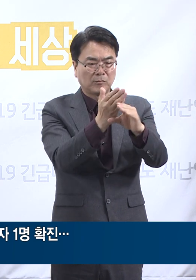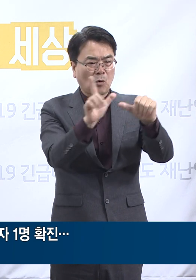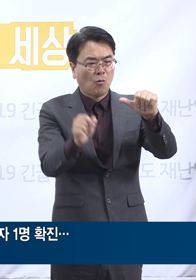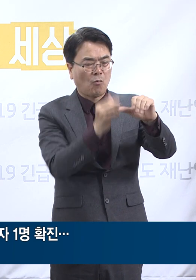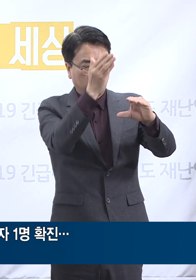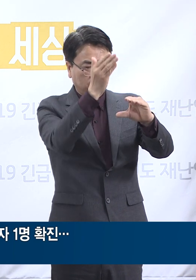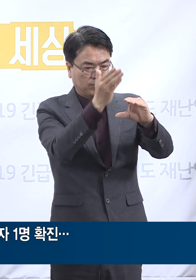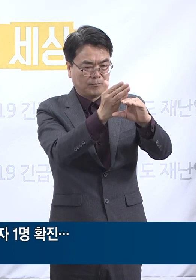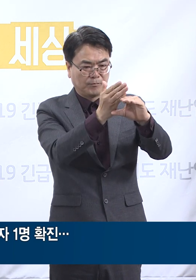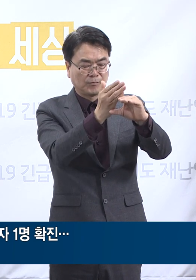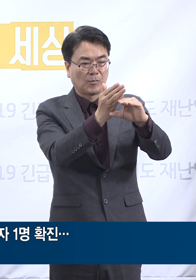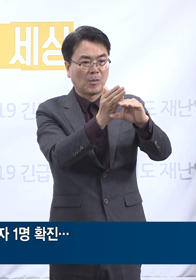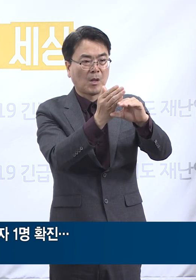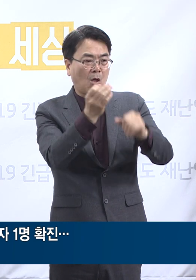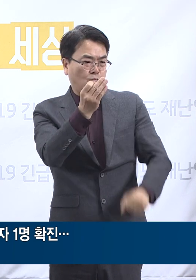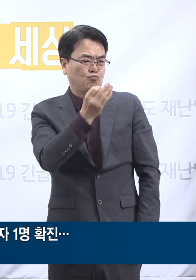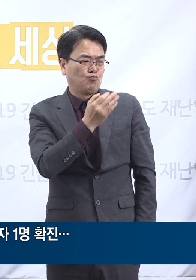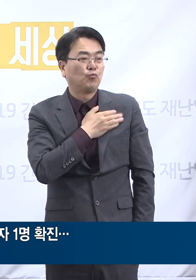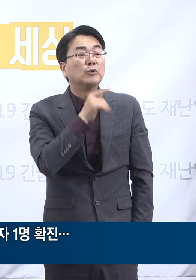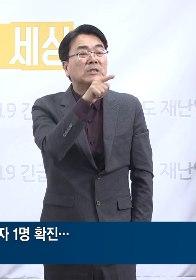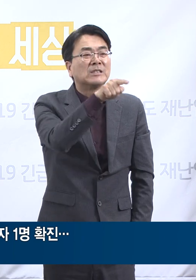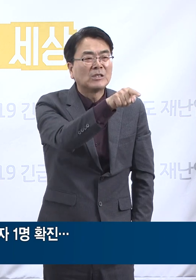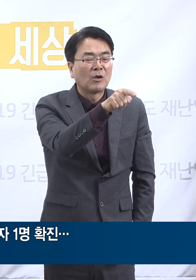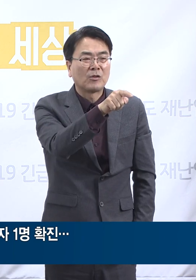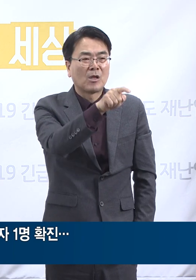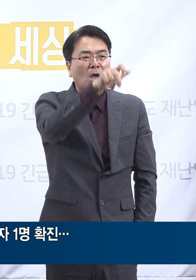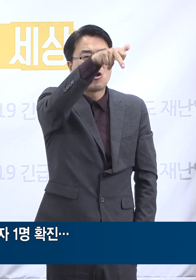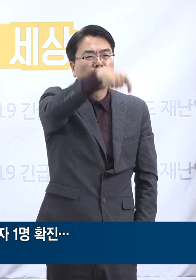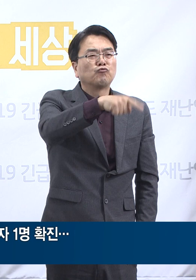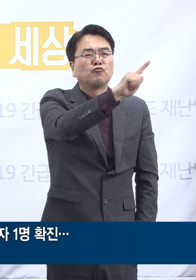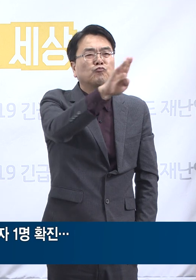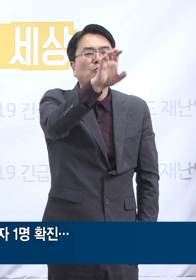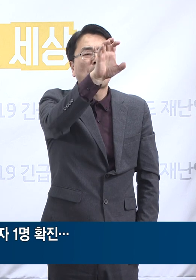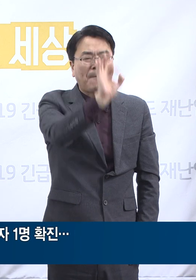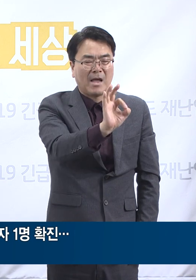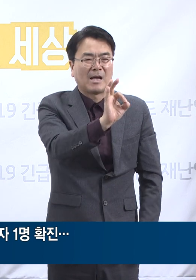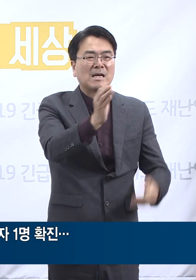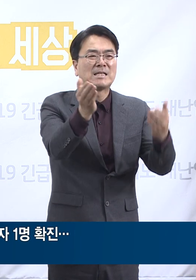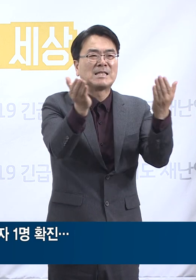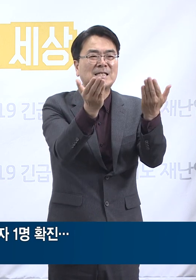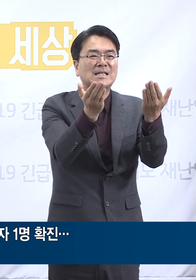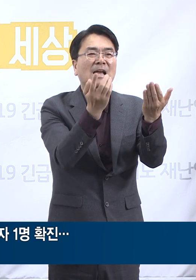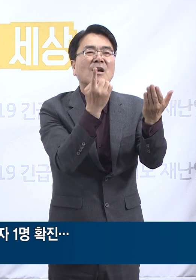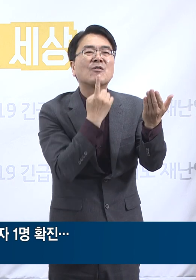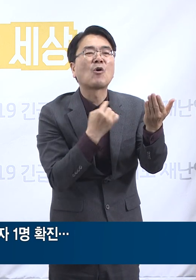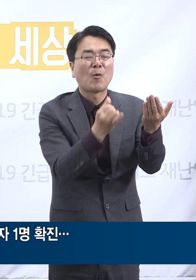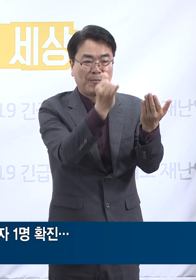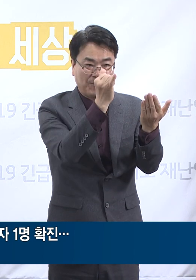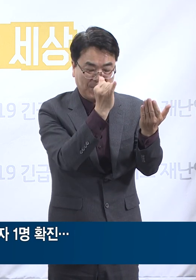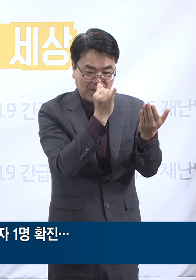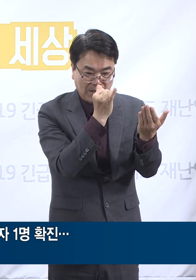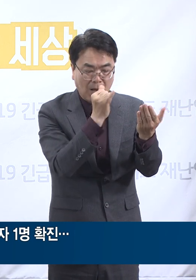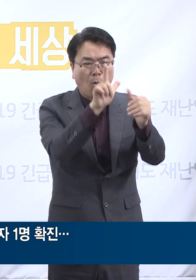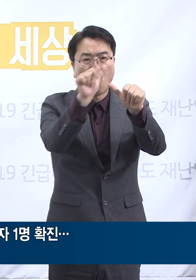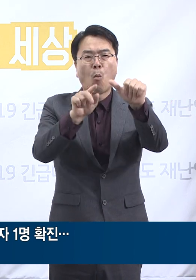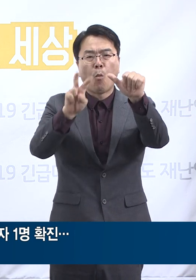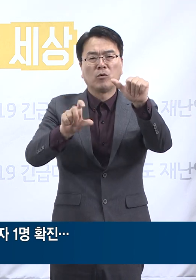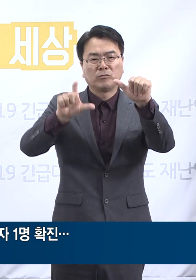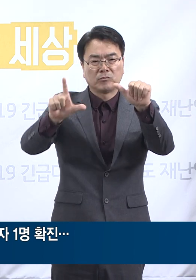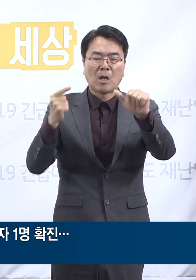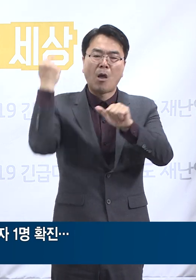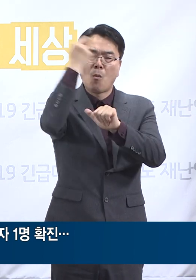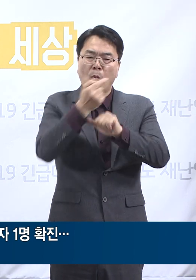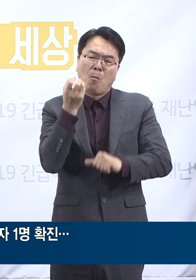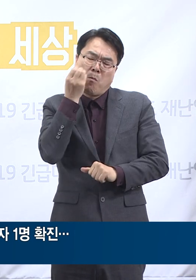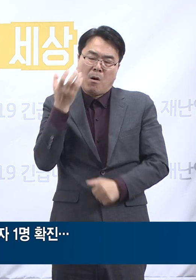주말 동안 부천 쿠팡 물류센터에서 파티타임 근무한 것으로 확인되었습니다. 5월 25일 증상이 발연되어